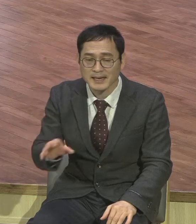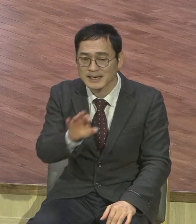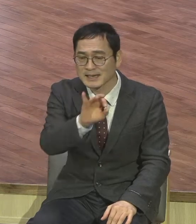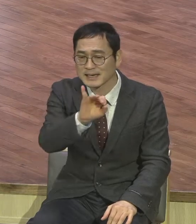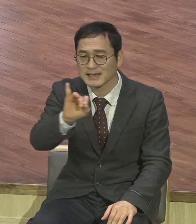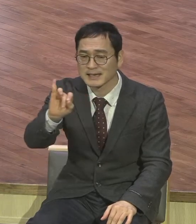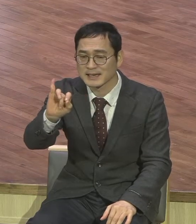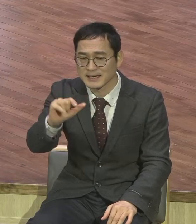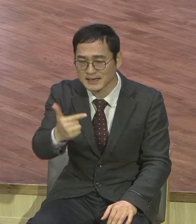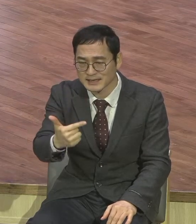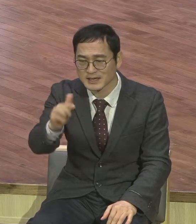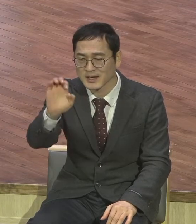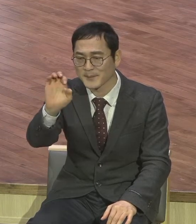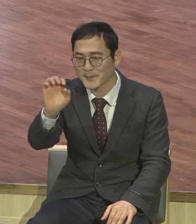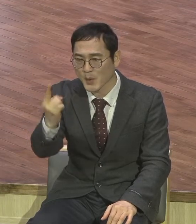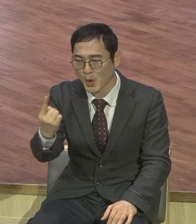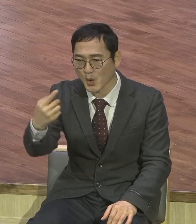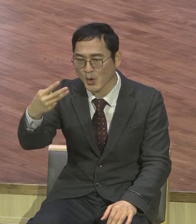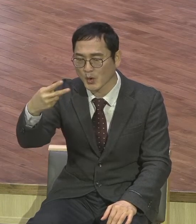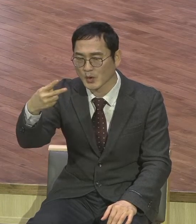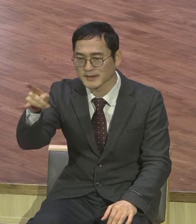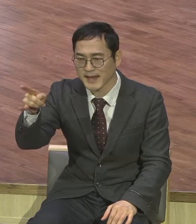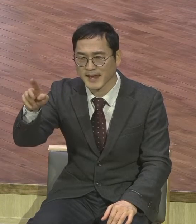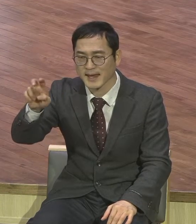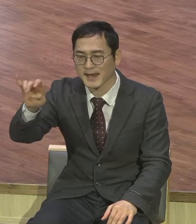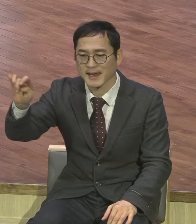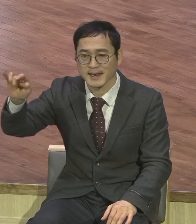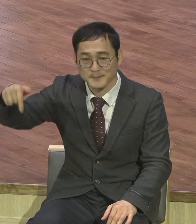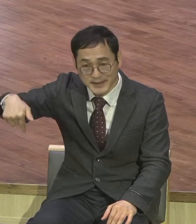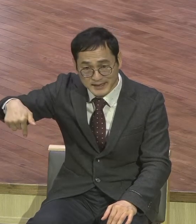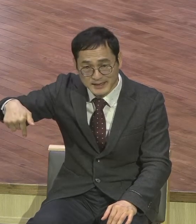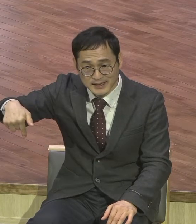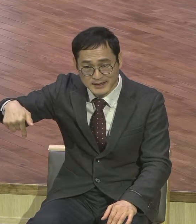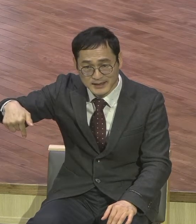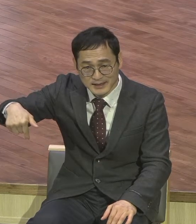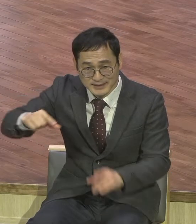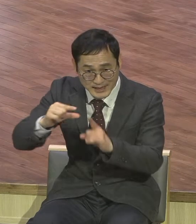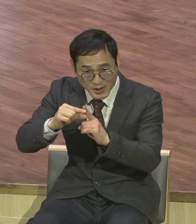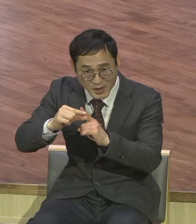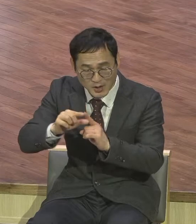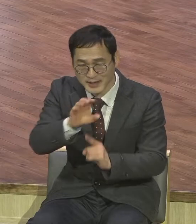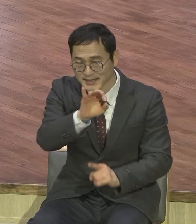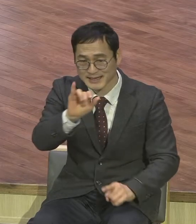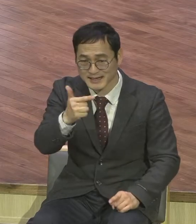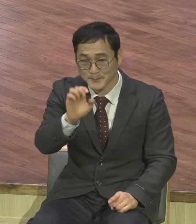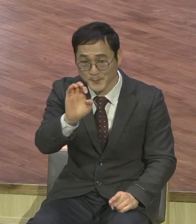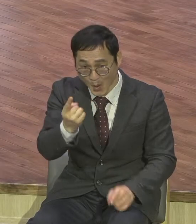인포데믹 인포가 무슨 말입니까 인포메이션 정보죠 정보 그걸 뜻하는